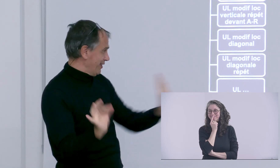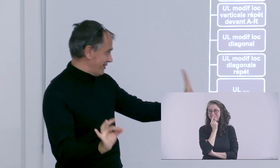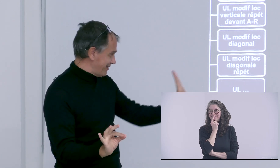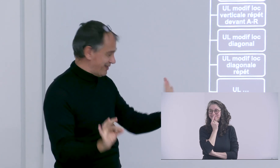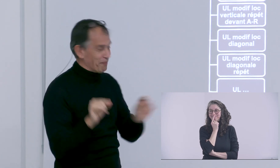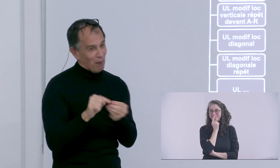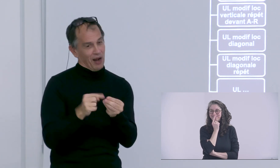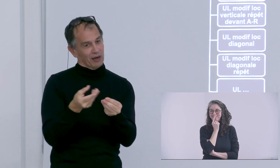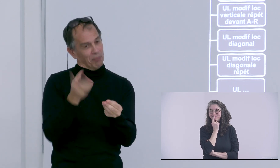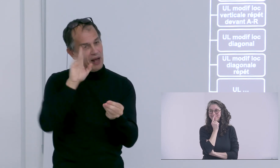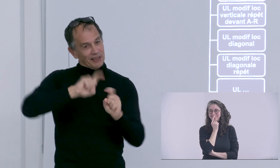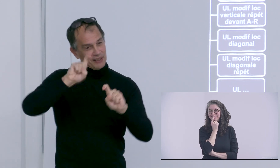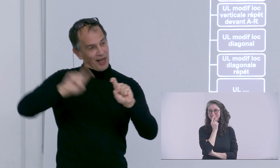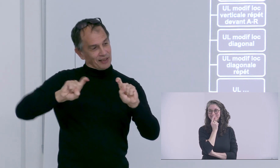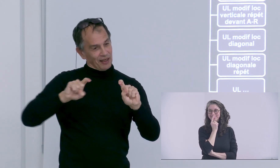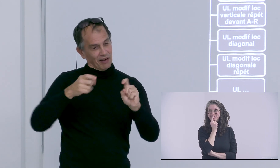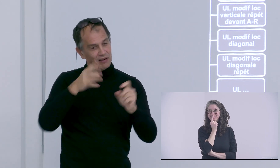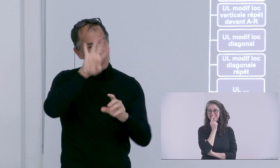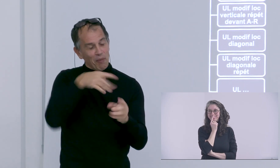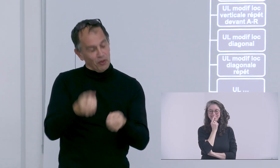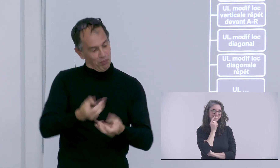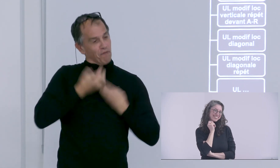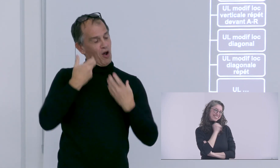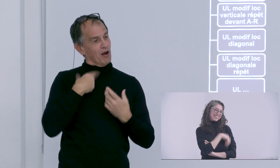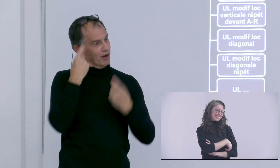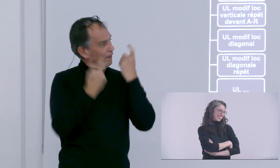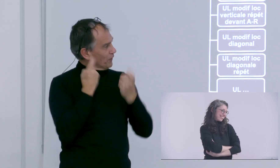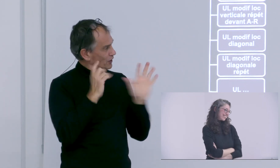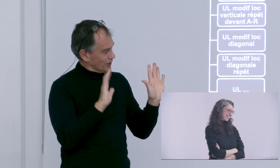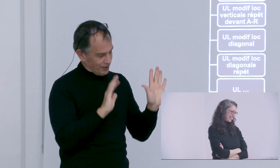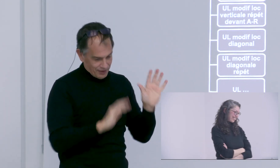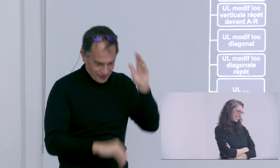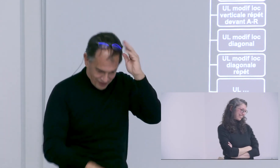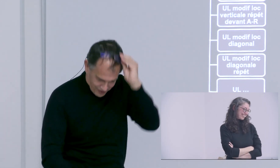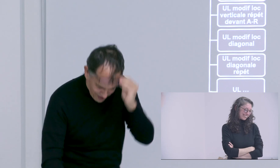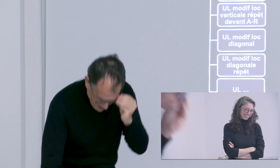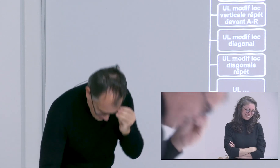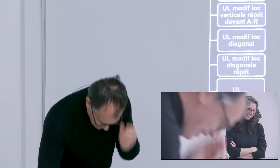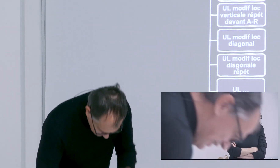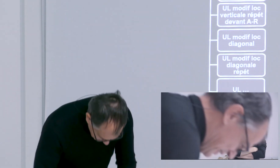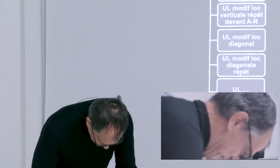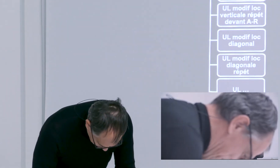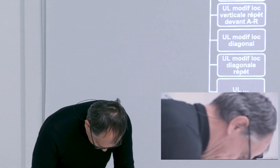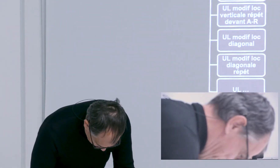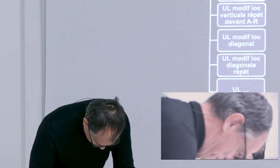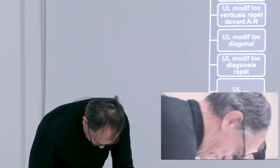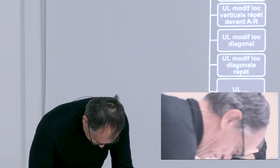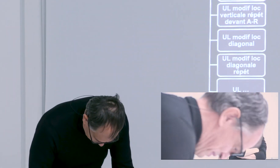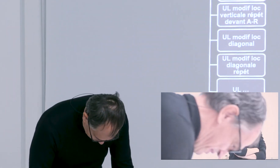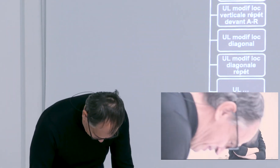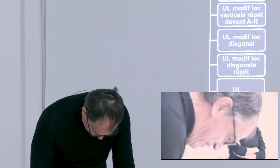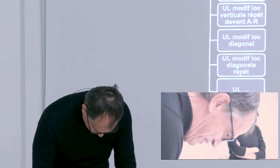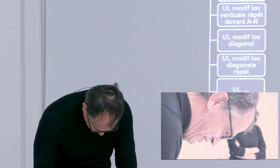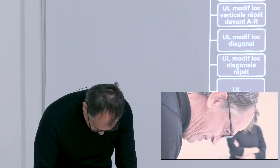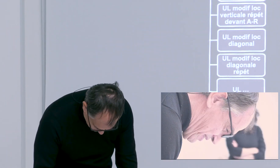que le tableau n pas complet mais qu'en plus il y aurait un travail d'analyse statistique à mener et pour le coup j'ai trouvé ça très intéressant et très instructif